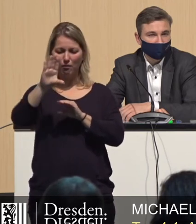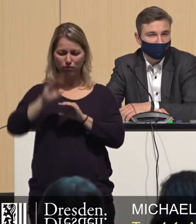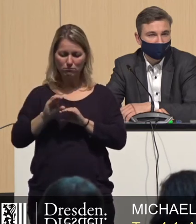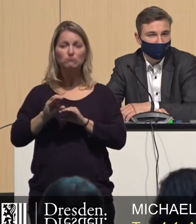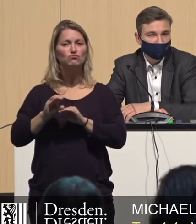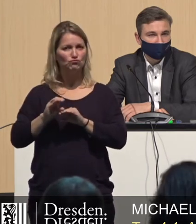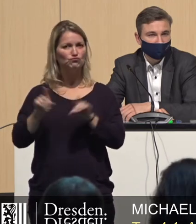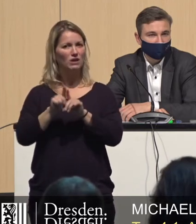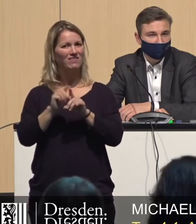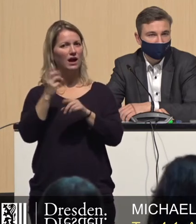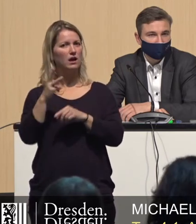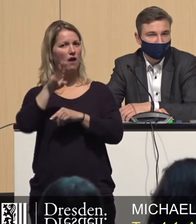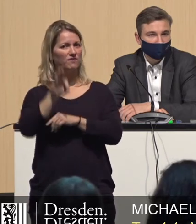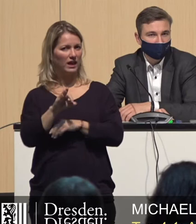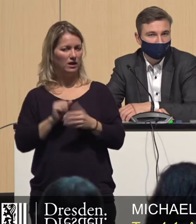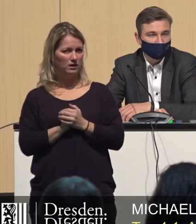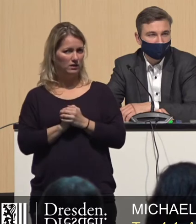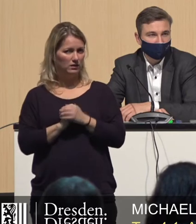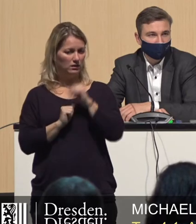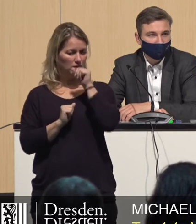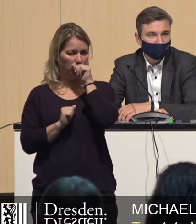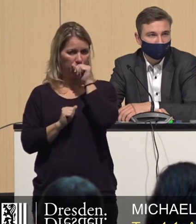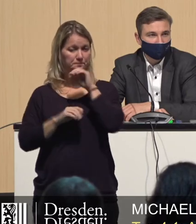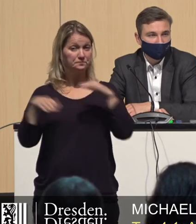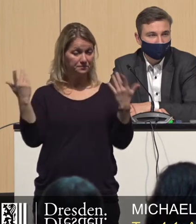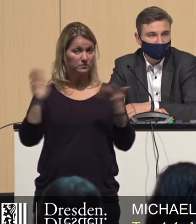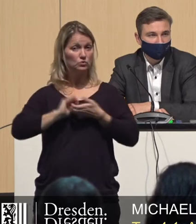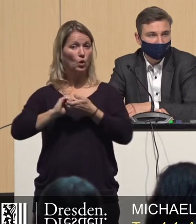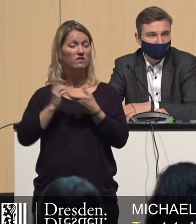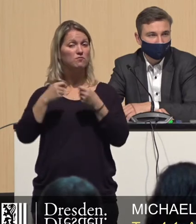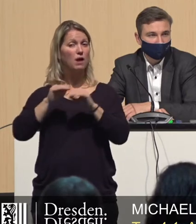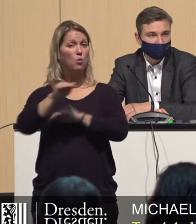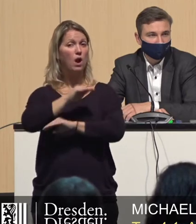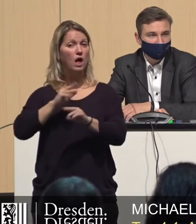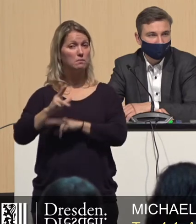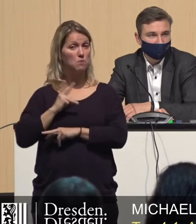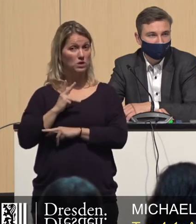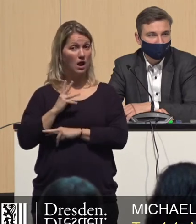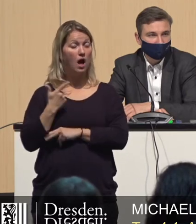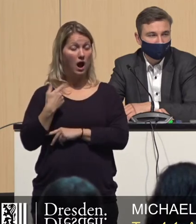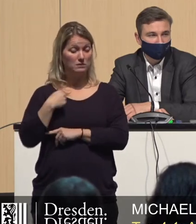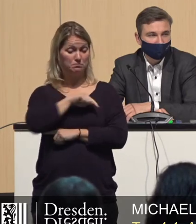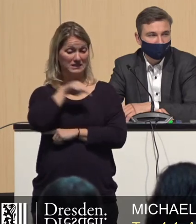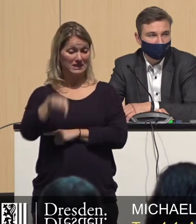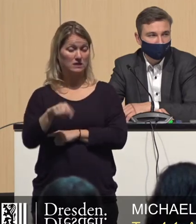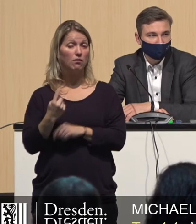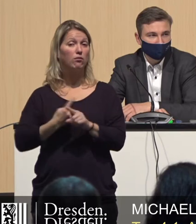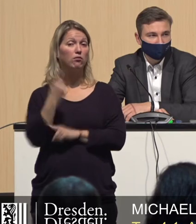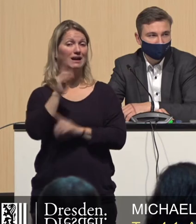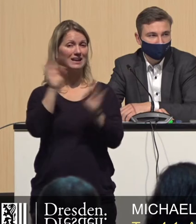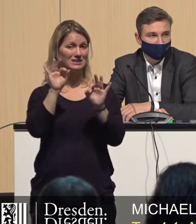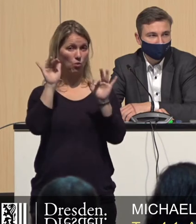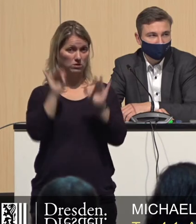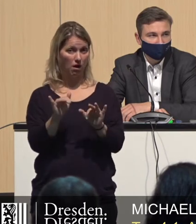Sodass eigentlich mit dem kooperativen Baulandmodell das mittlerweile hohe Risiko, Neubauwohnungen